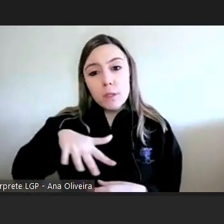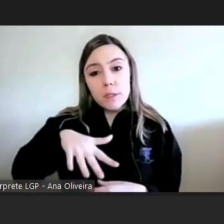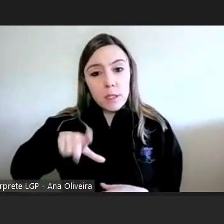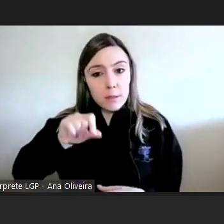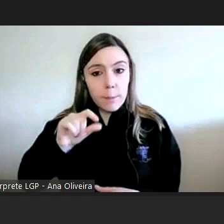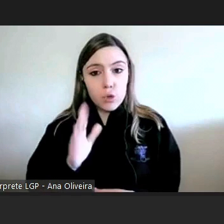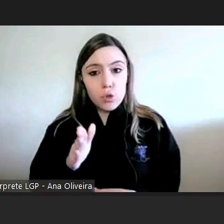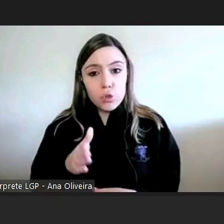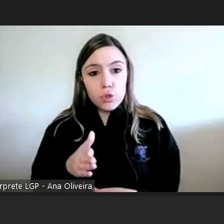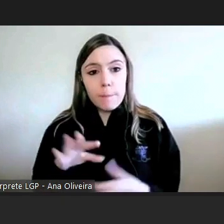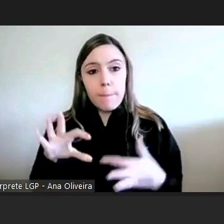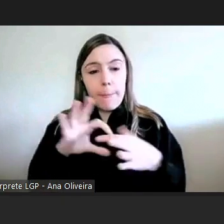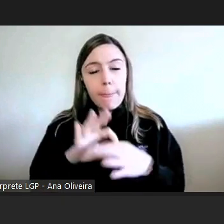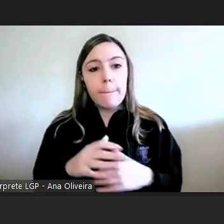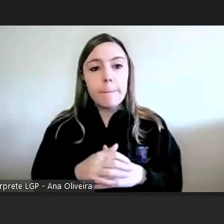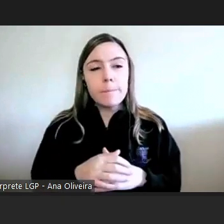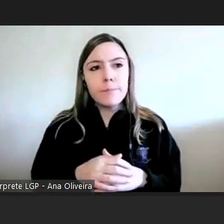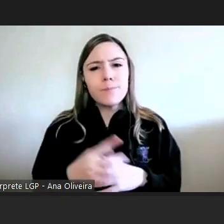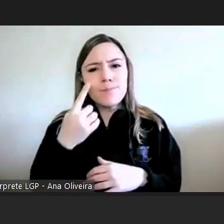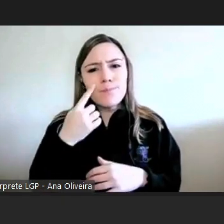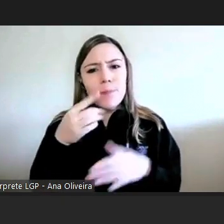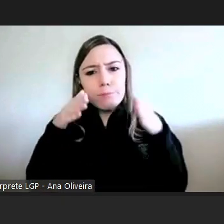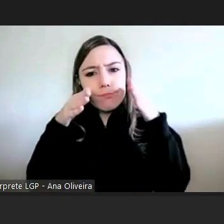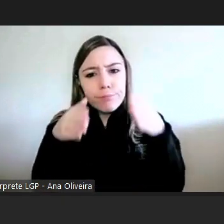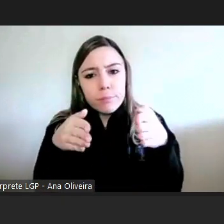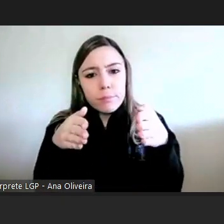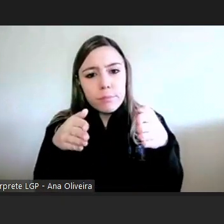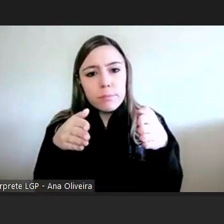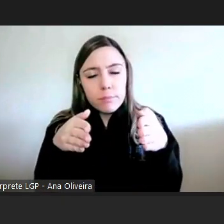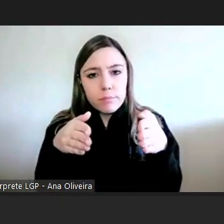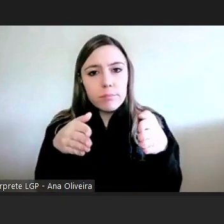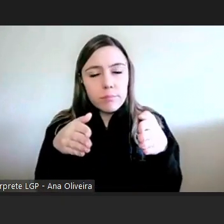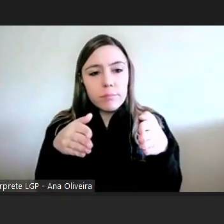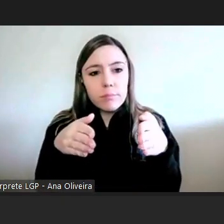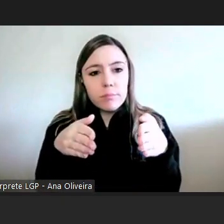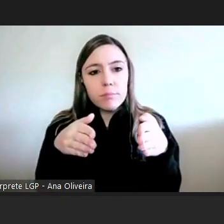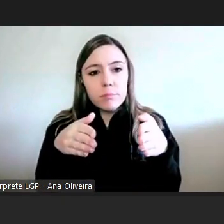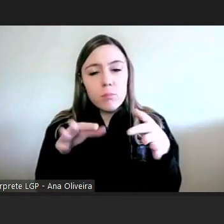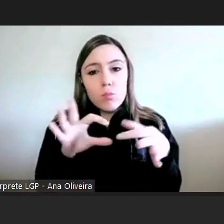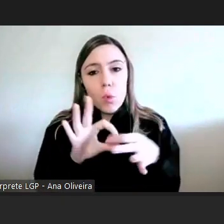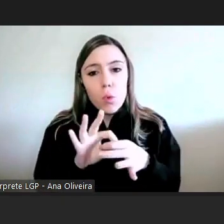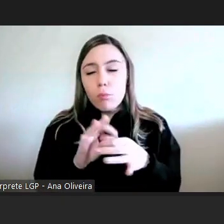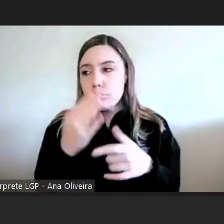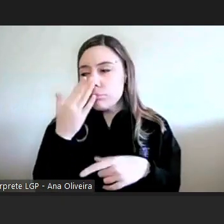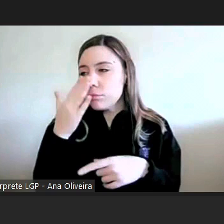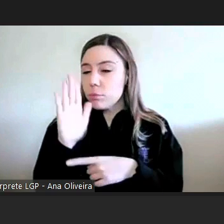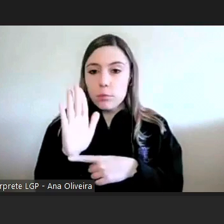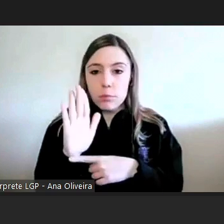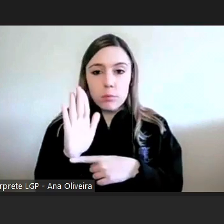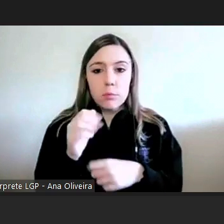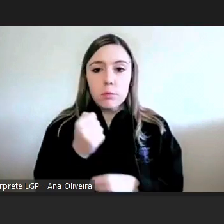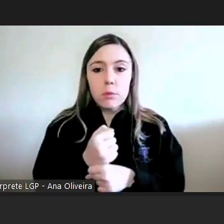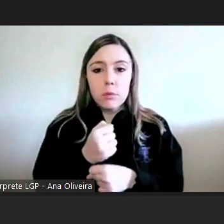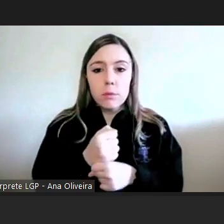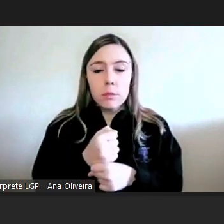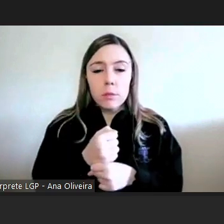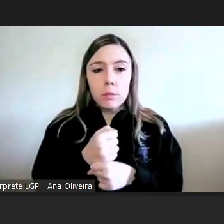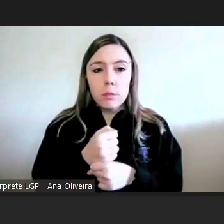a atenção é especialmente direcionada tem que ver com por exemplo a atuação das forças